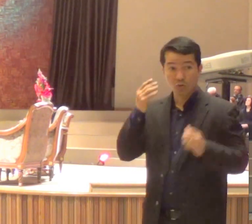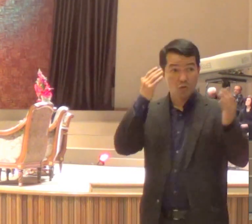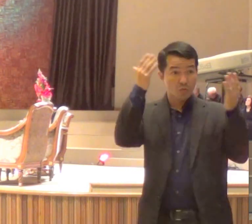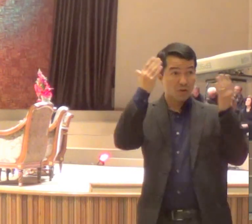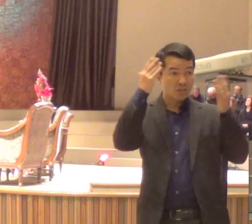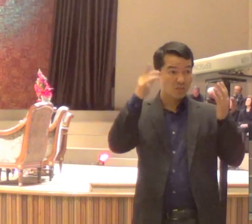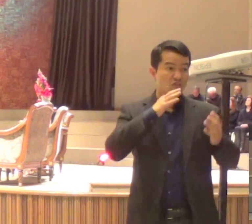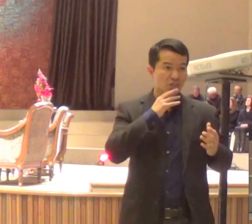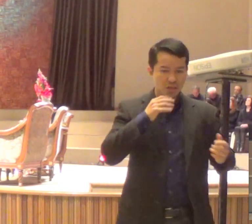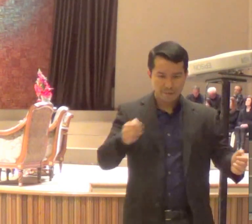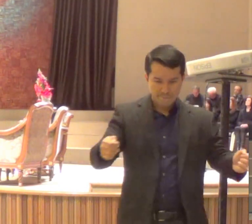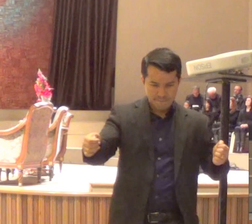e o pior,